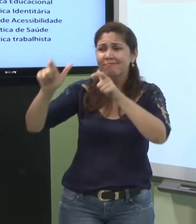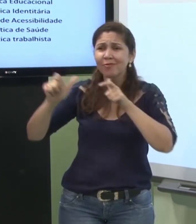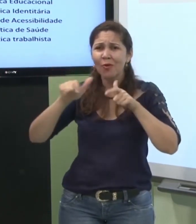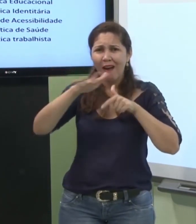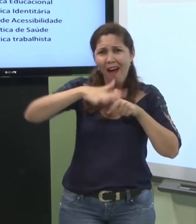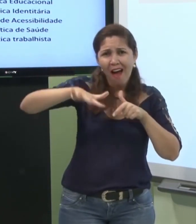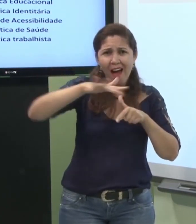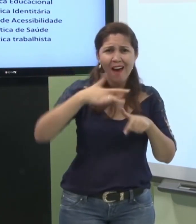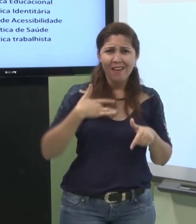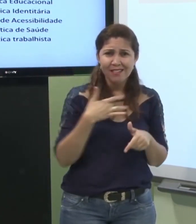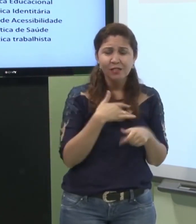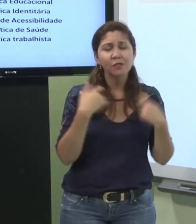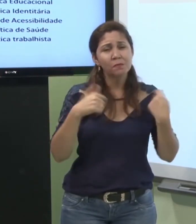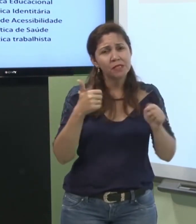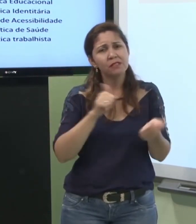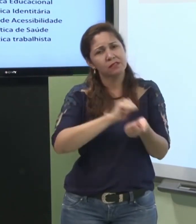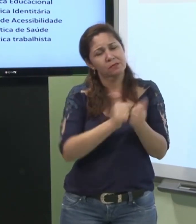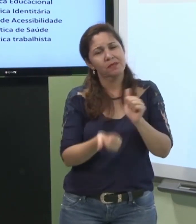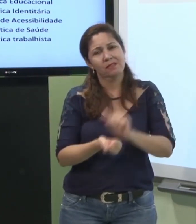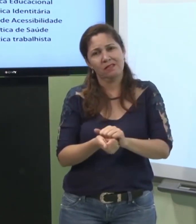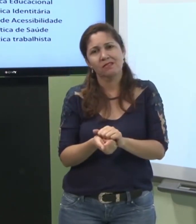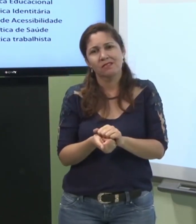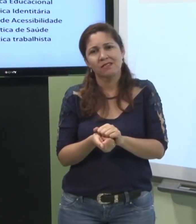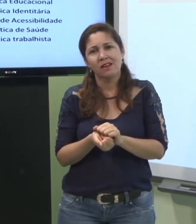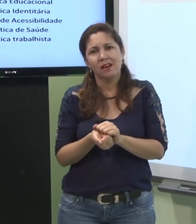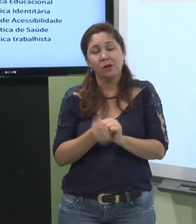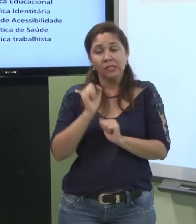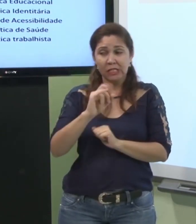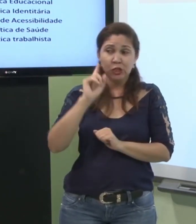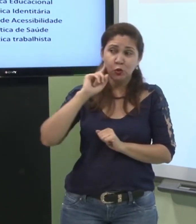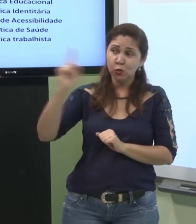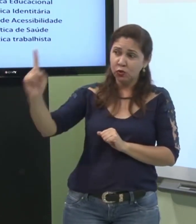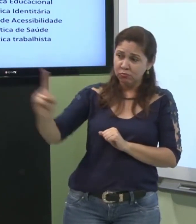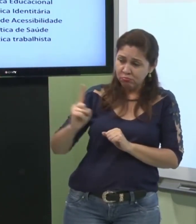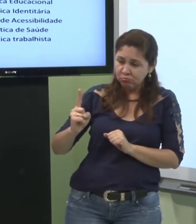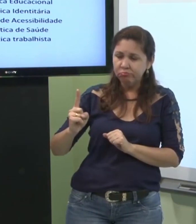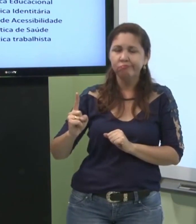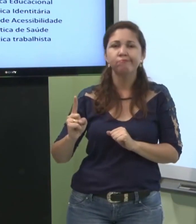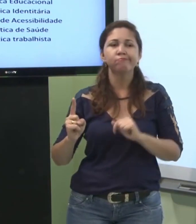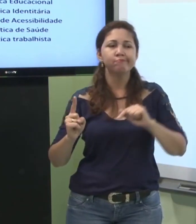então todas as áreas de saúde precisa haver essa adaptação